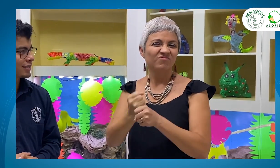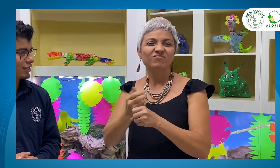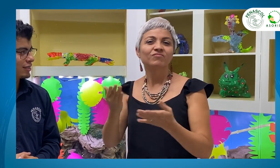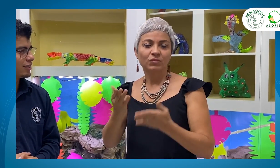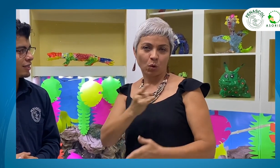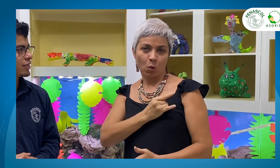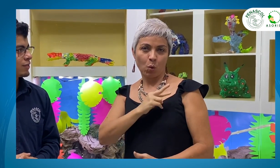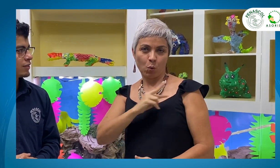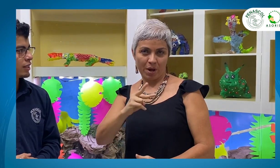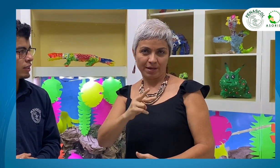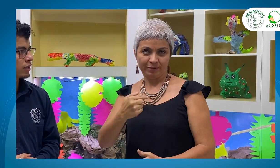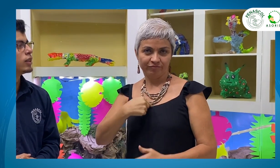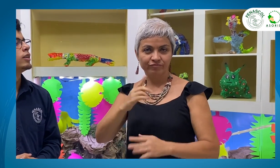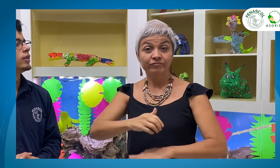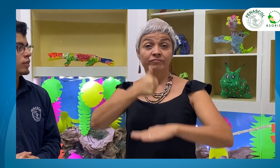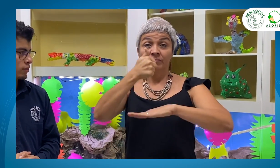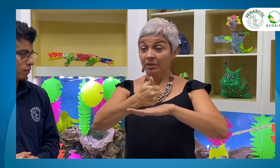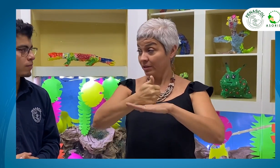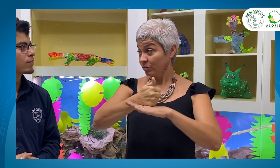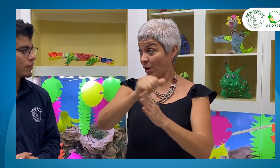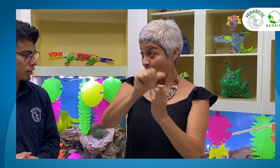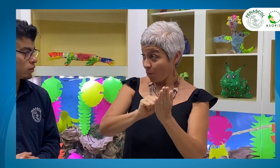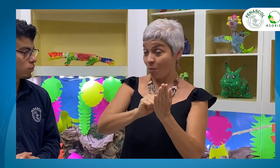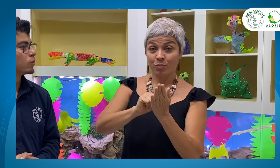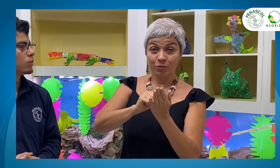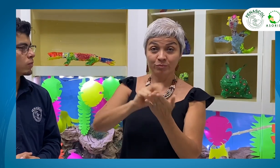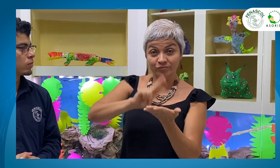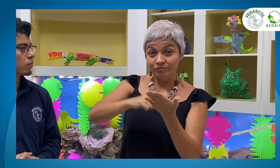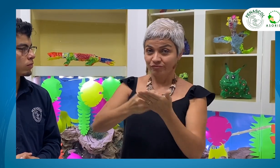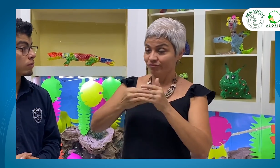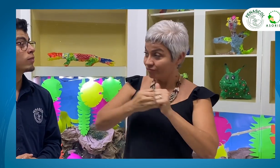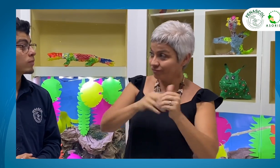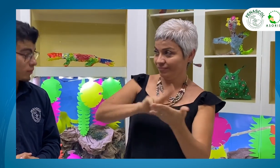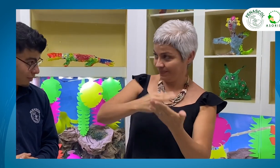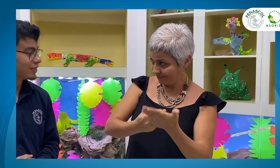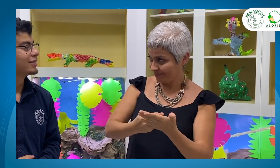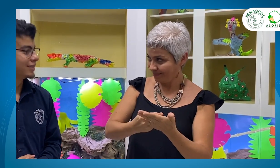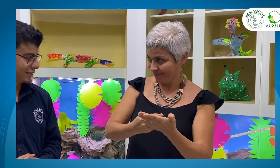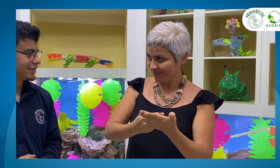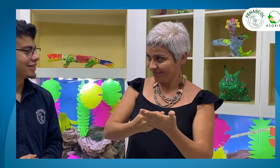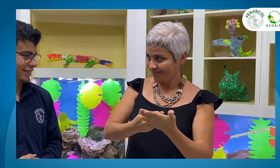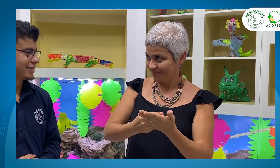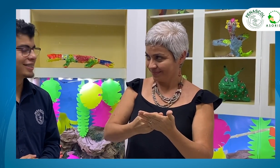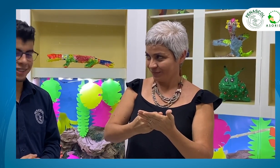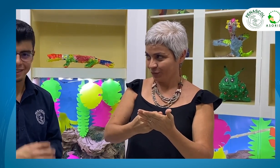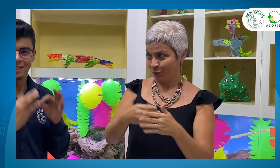Trabajo en la Universidad del Valle como directora del Programa de Intérpretes y Guías e Intérpretes, que es un título profesional.